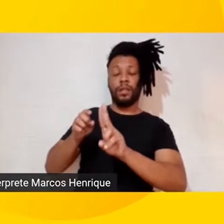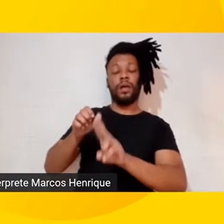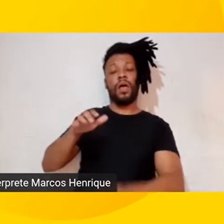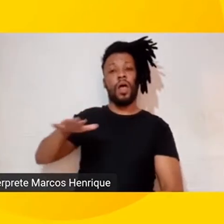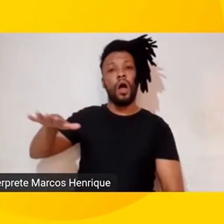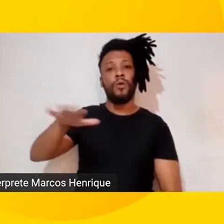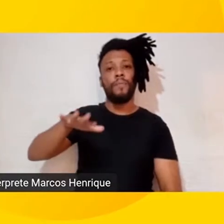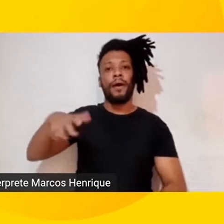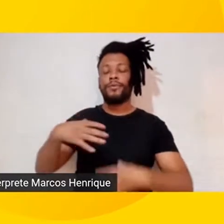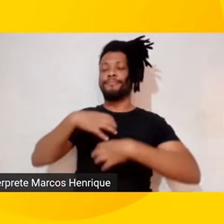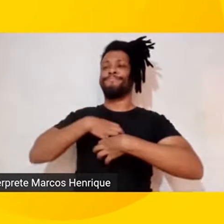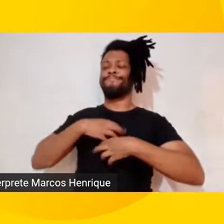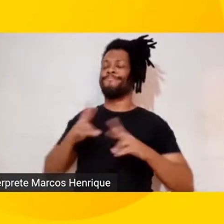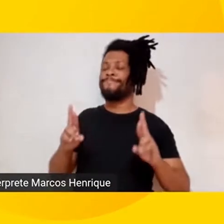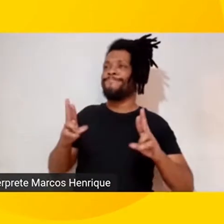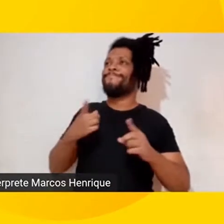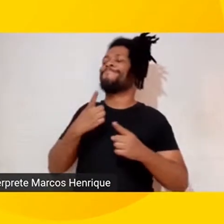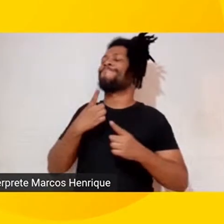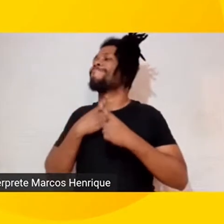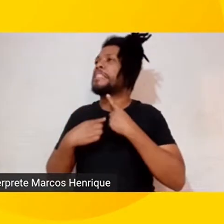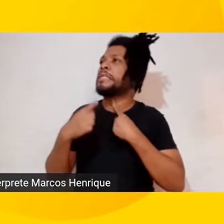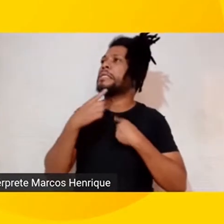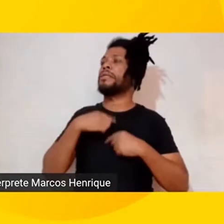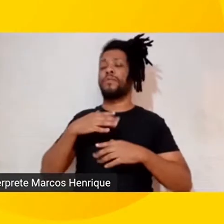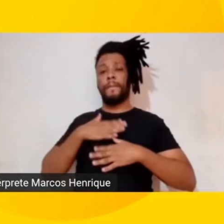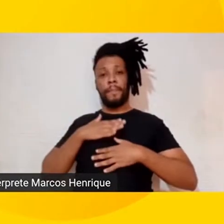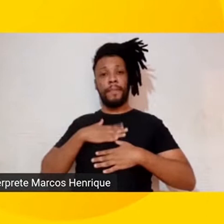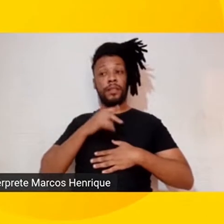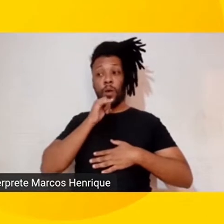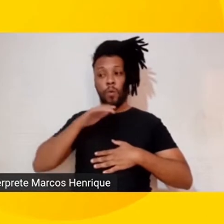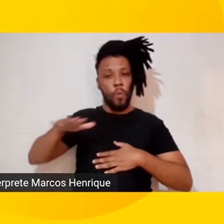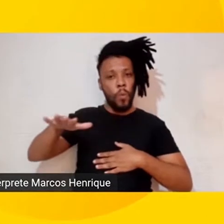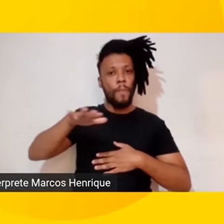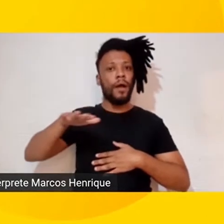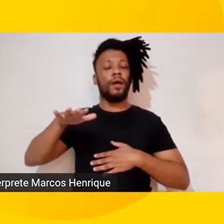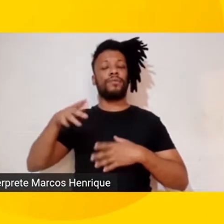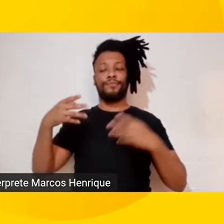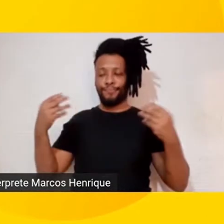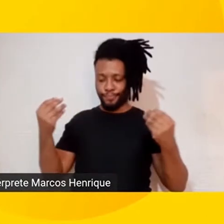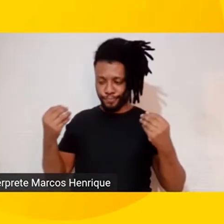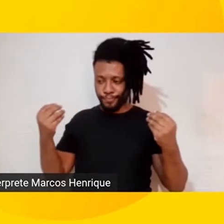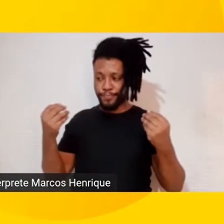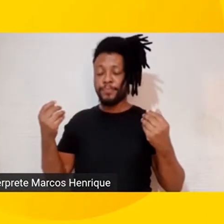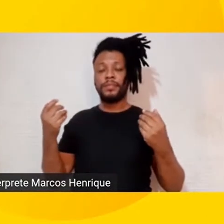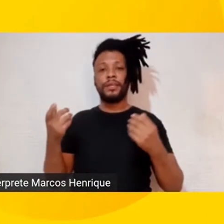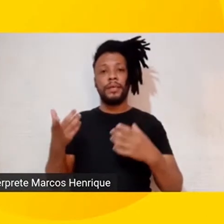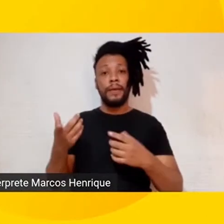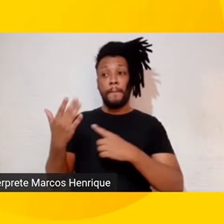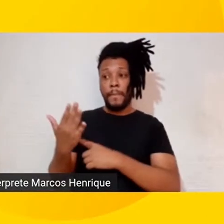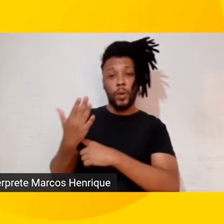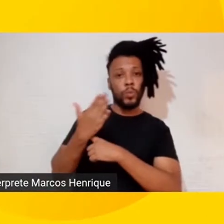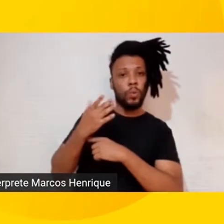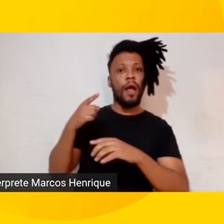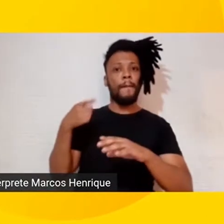desejo para mim e como um espaço que me aprofundou mesmo